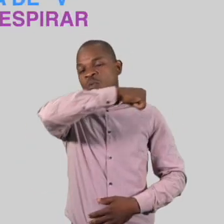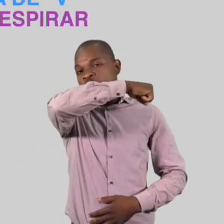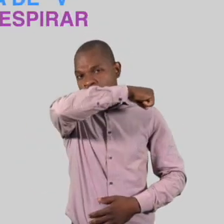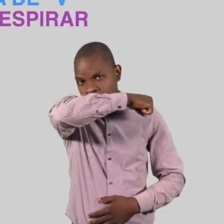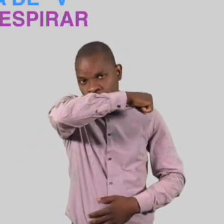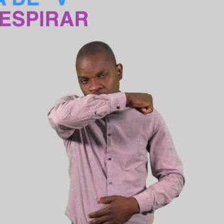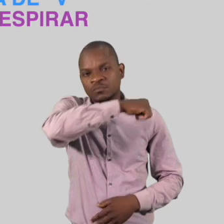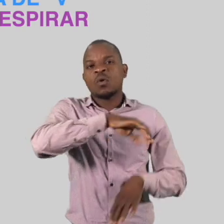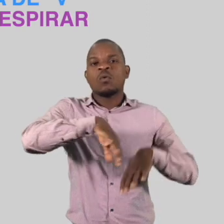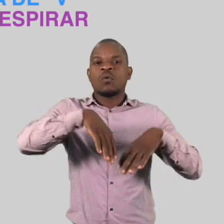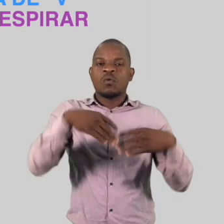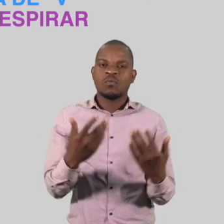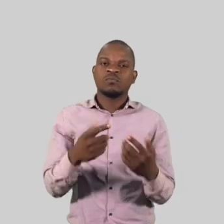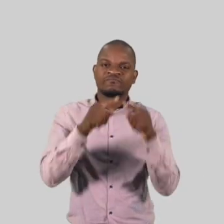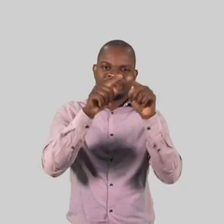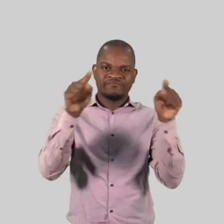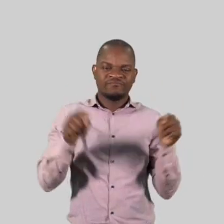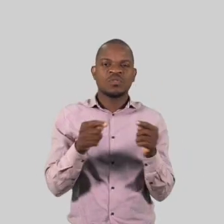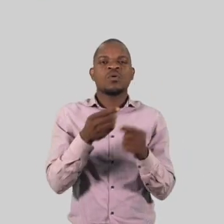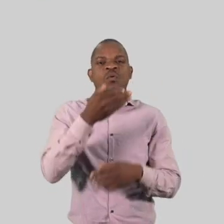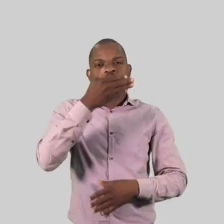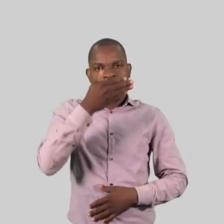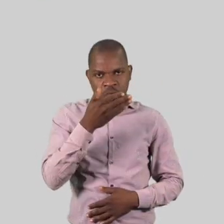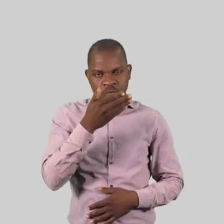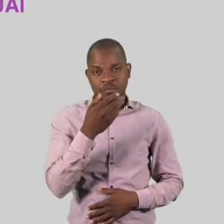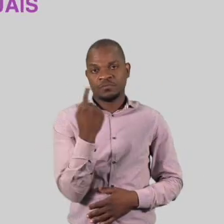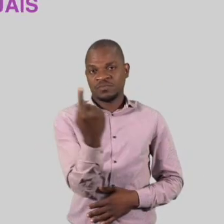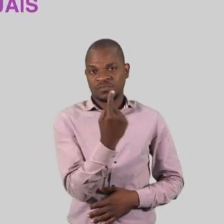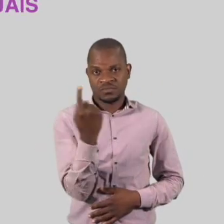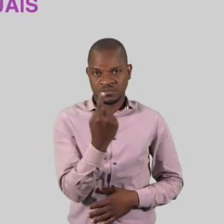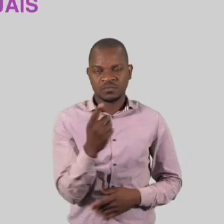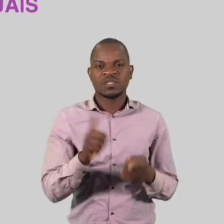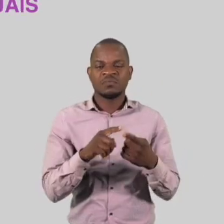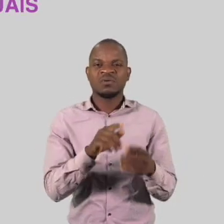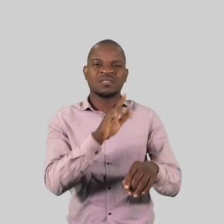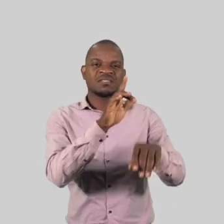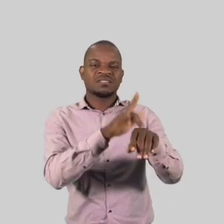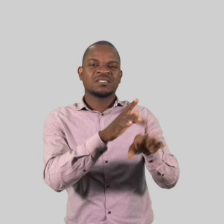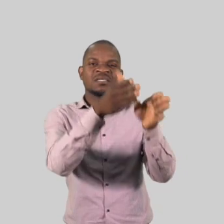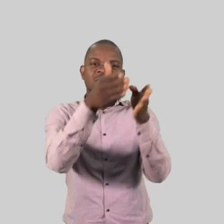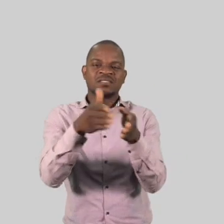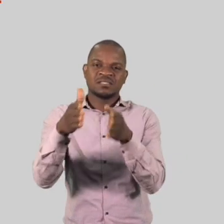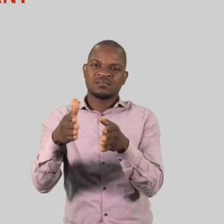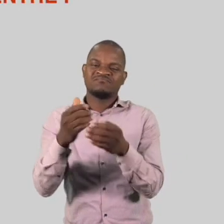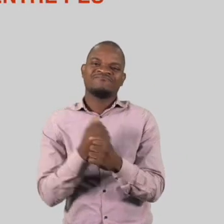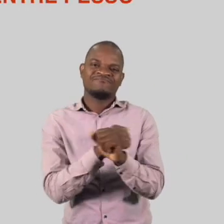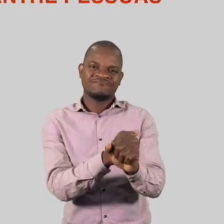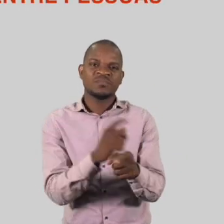forma de V quando tossir ou expirar ou usar toalhas de papel ou lenços individuais, evitar contactos entre pessoas,